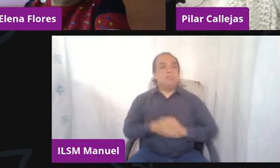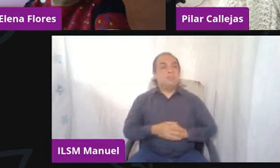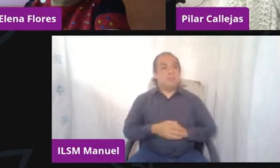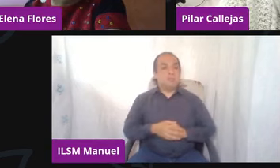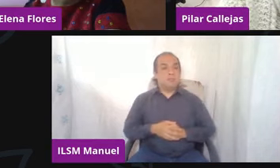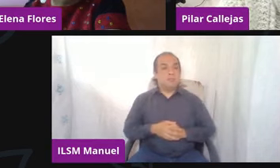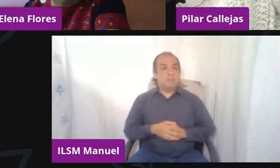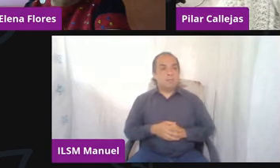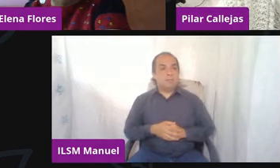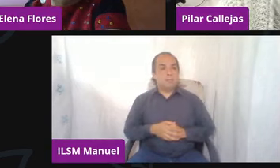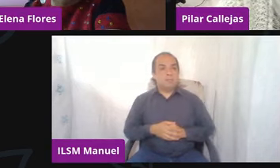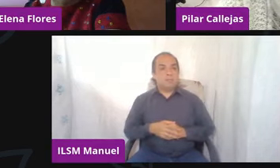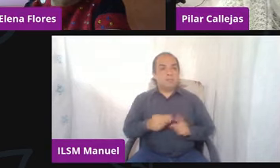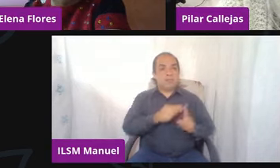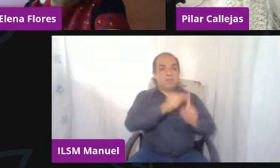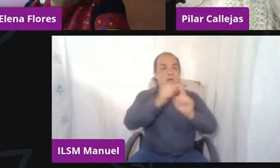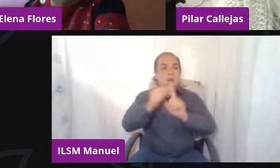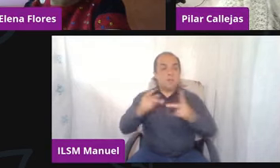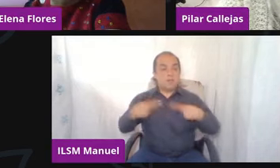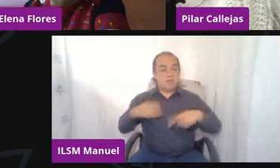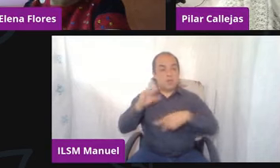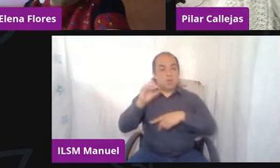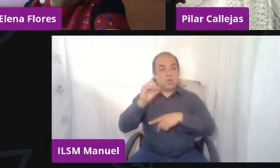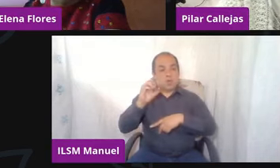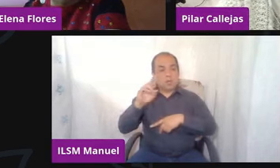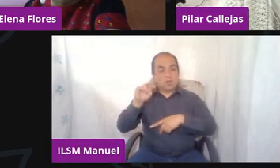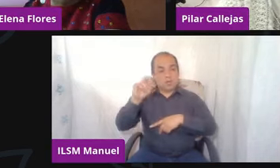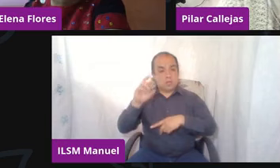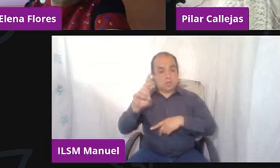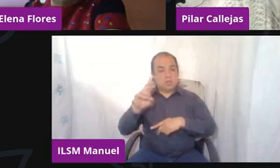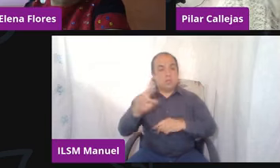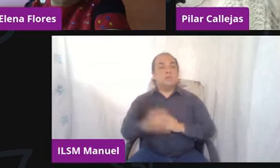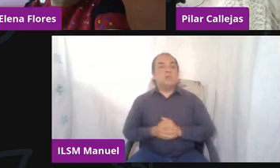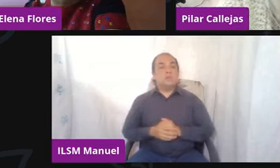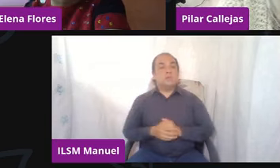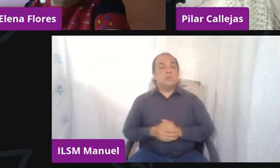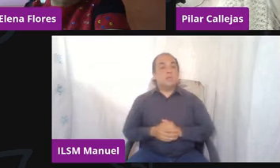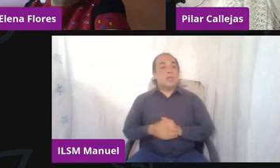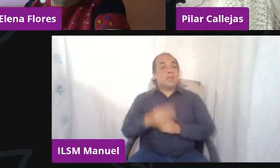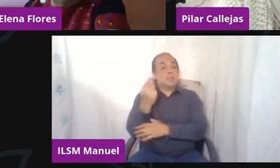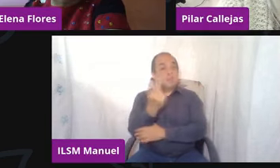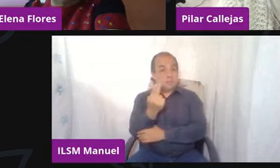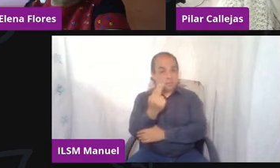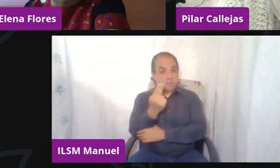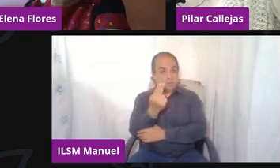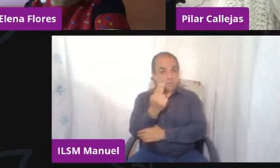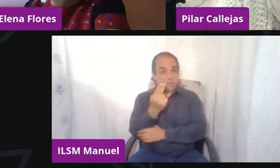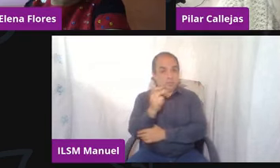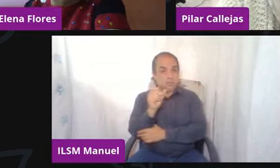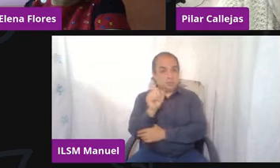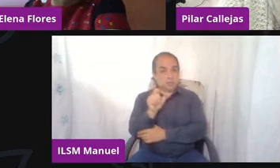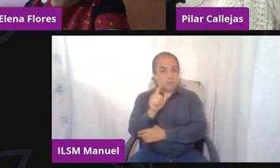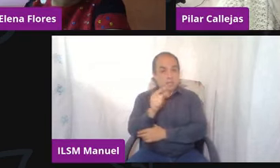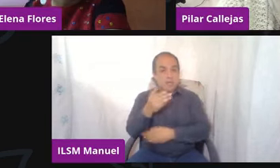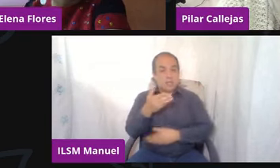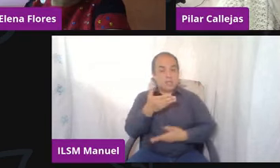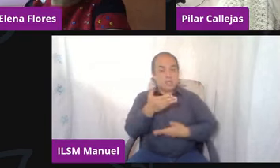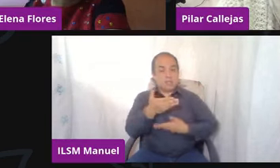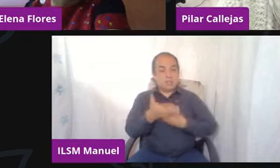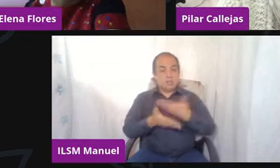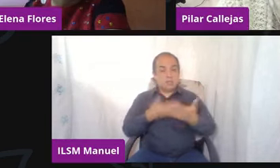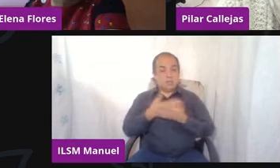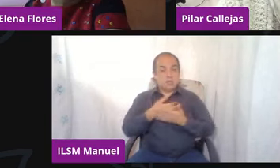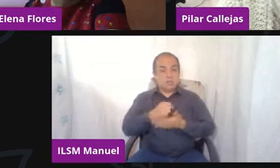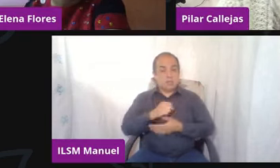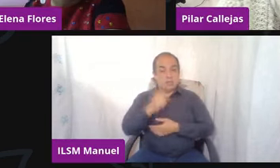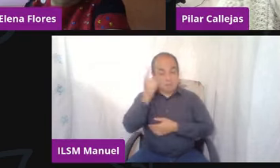con el orientador y de ahí derivarlo a, si es necesario, a servicios de salud mental. Entonces,